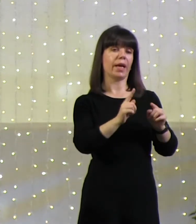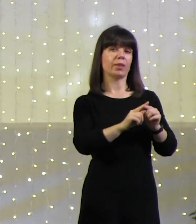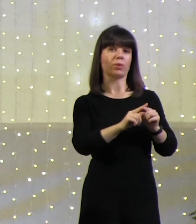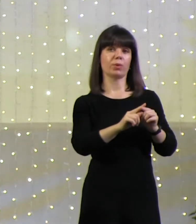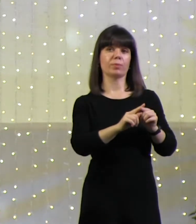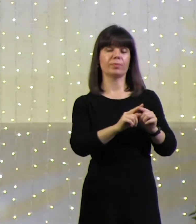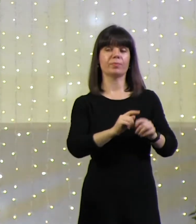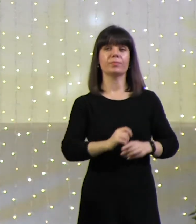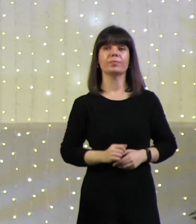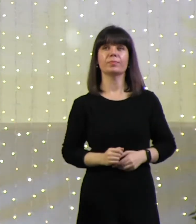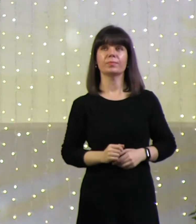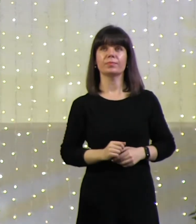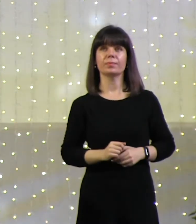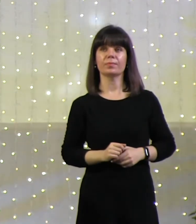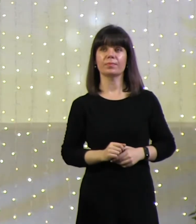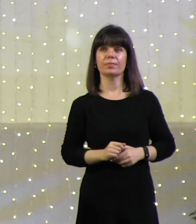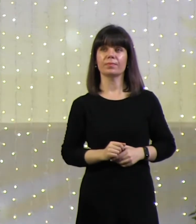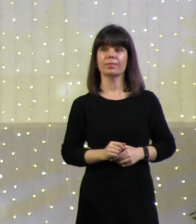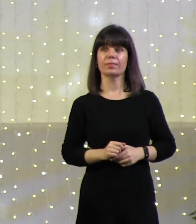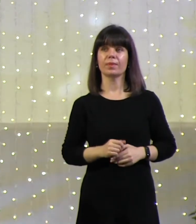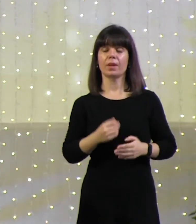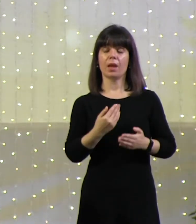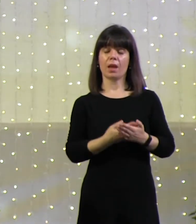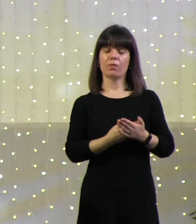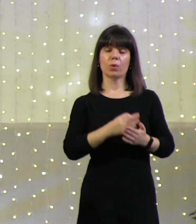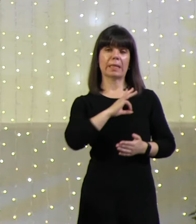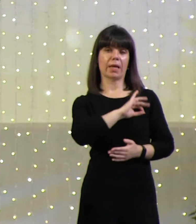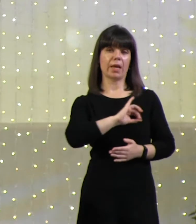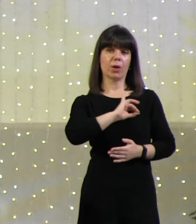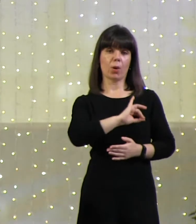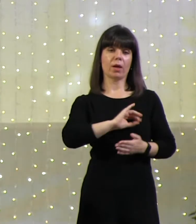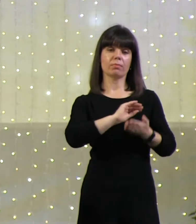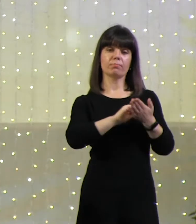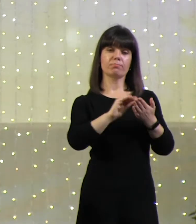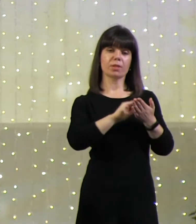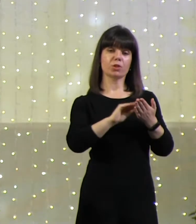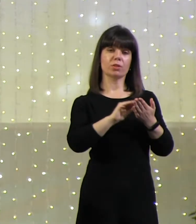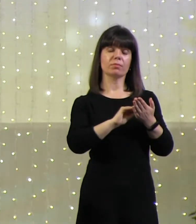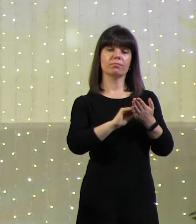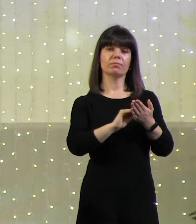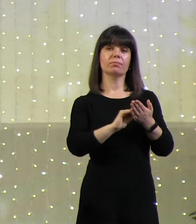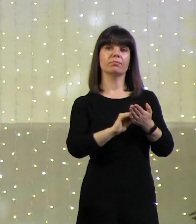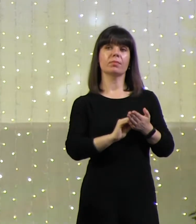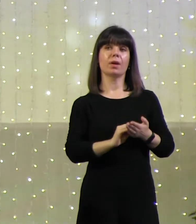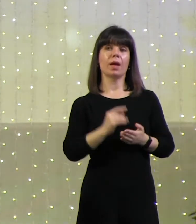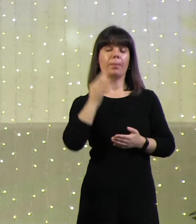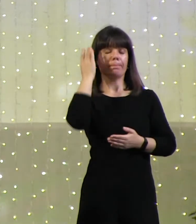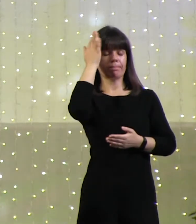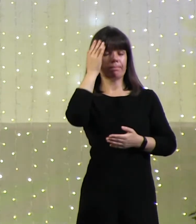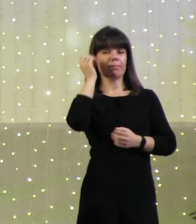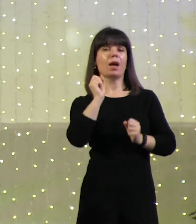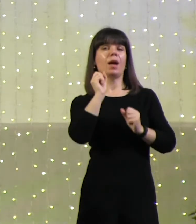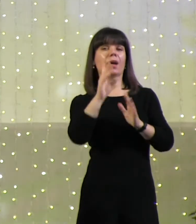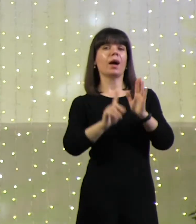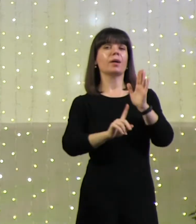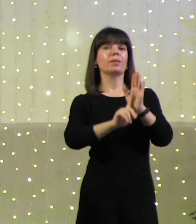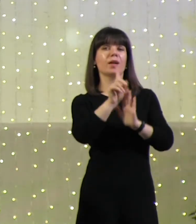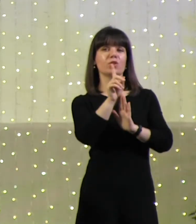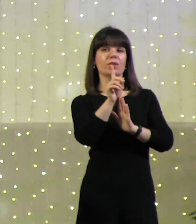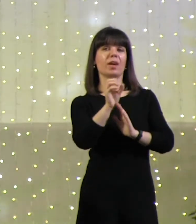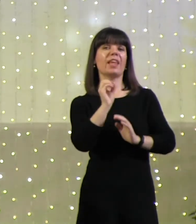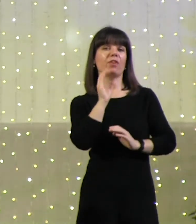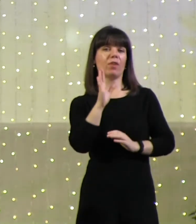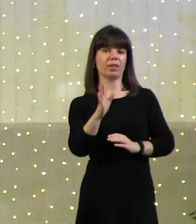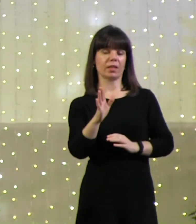философскую концепцию. Иоанн пишет и думает, как же начать к ним Евангелие, чтобы привлечь их внимание?